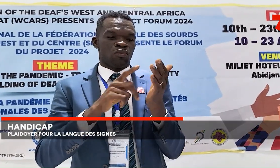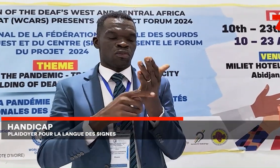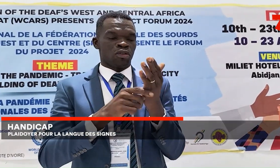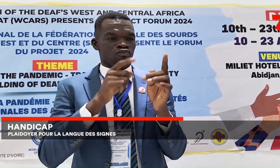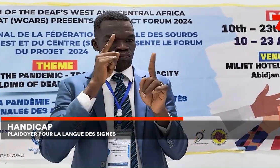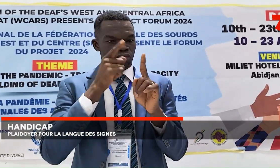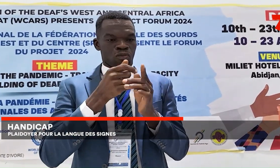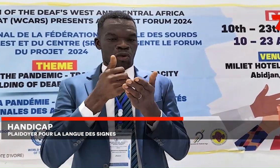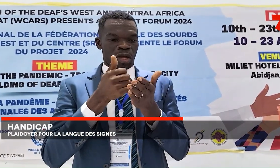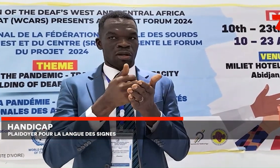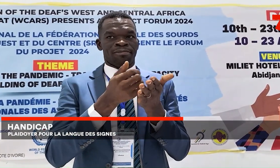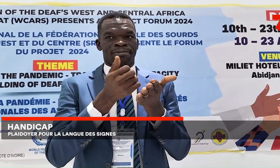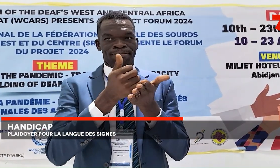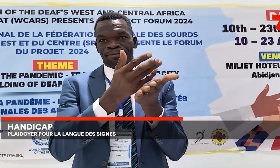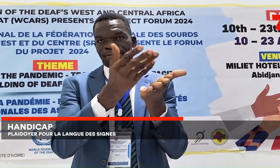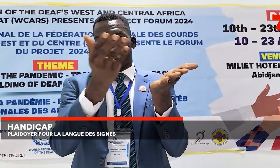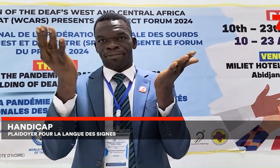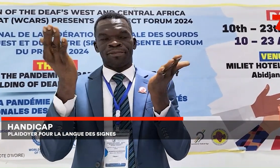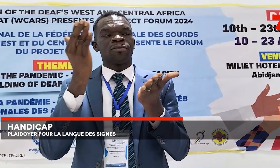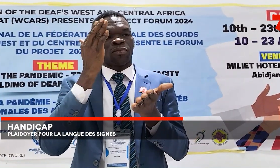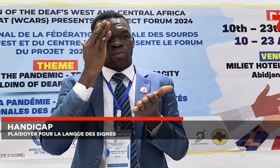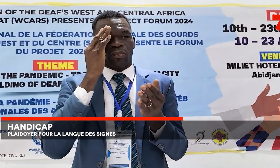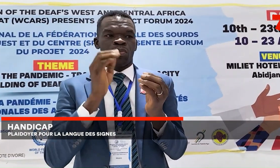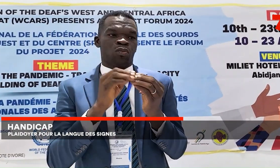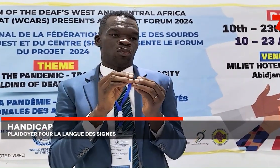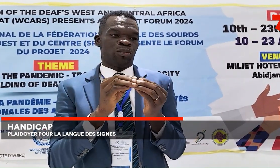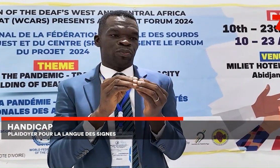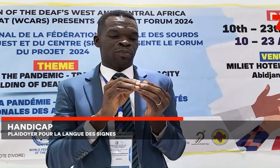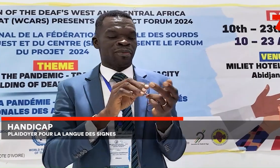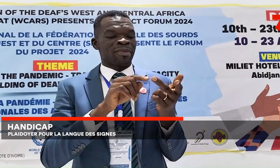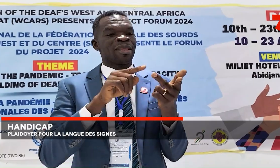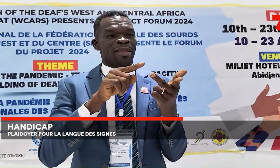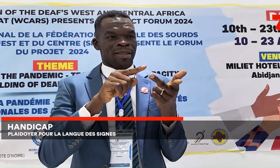en langue des signes, les problèmes au niveau de la santé